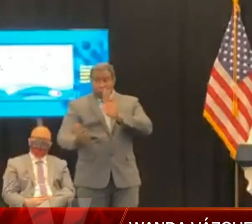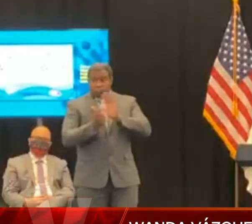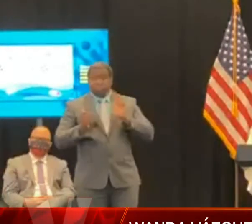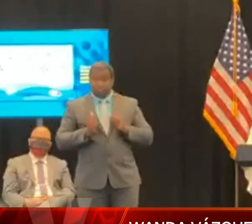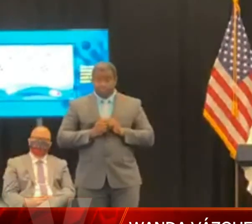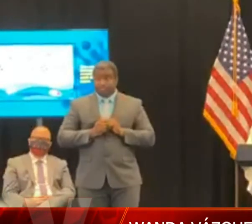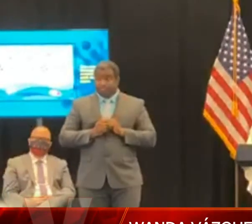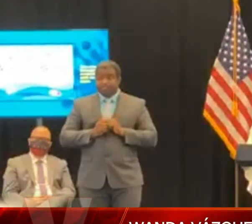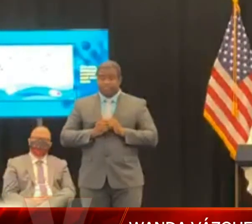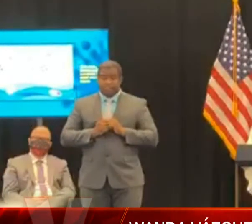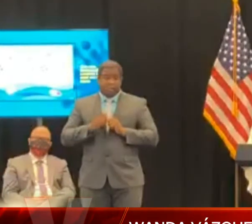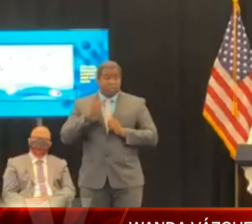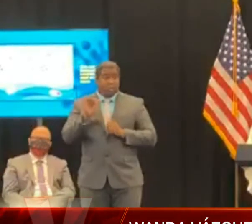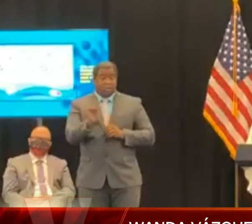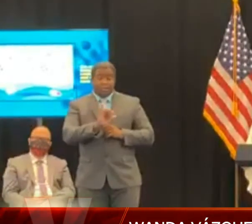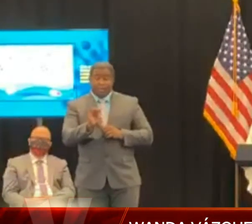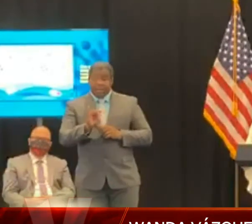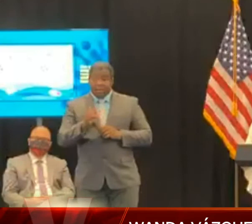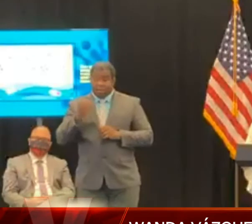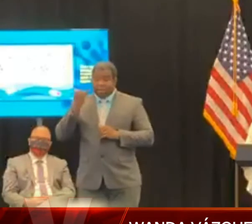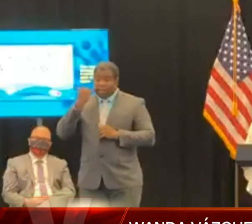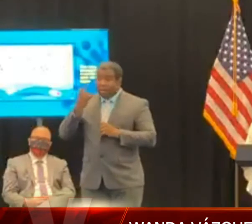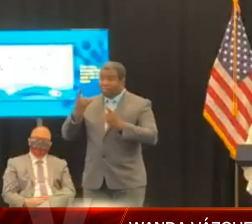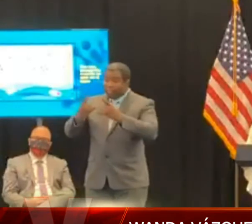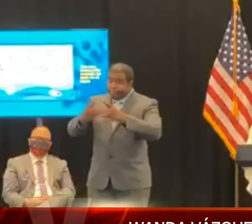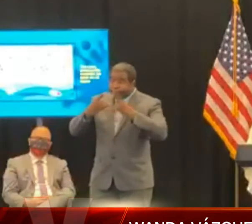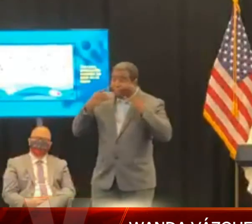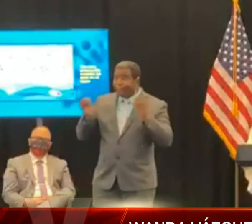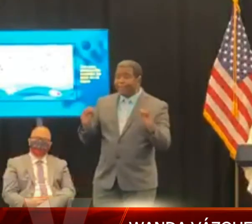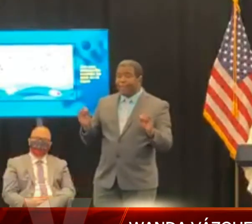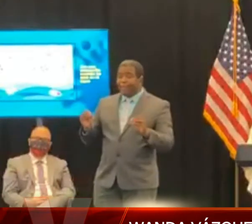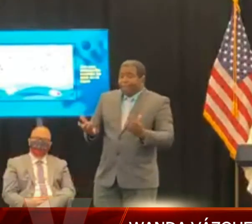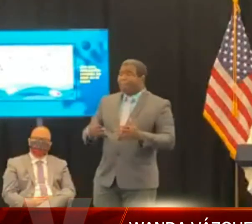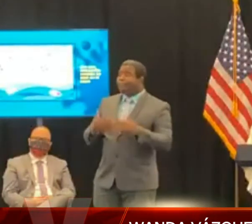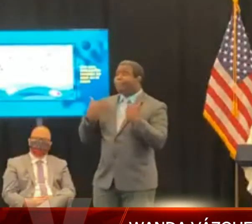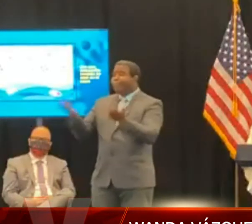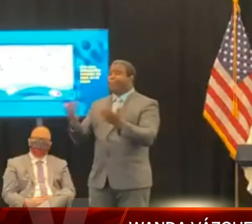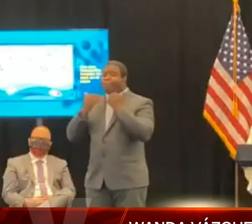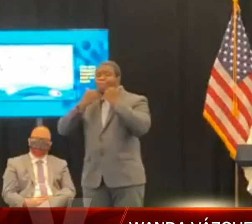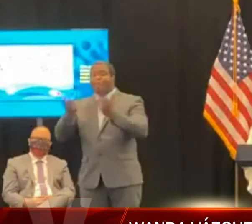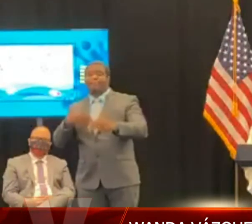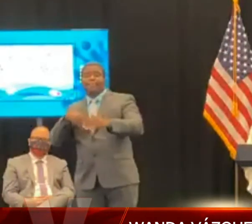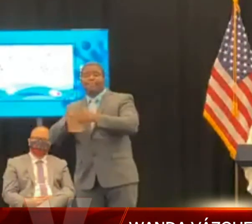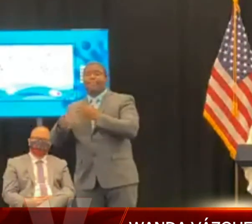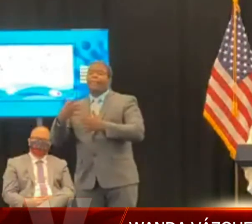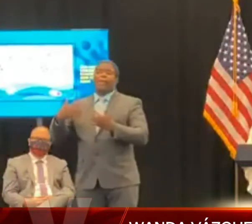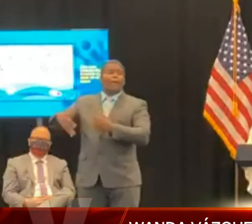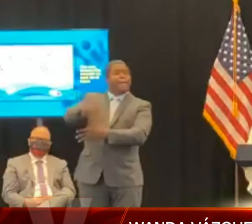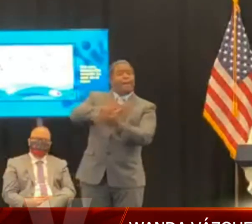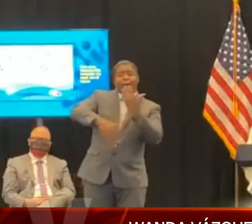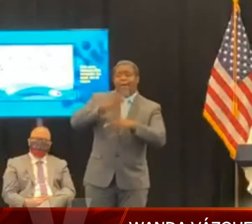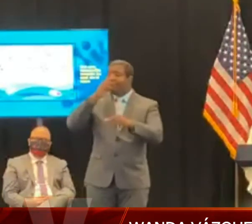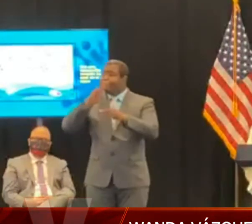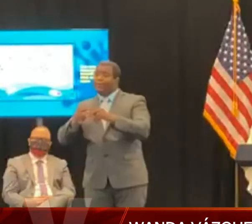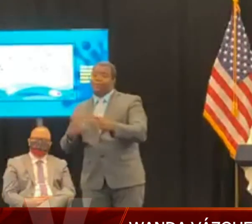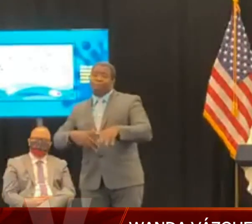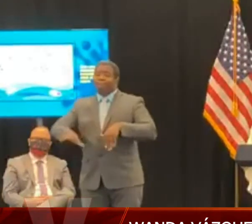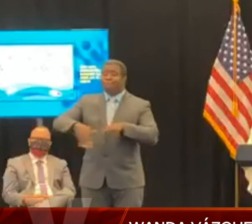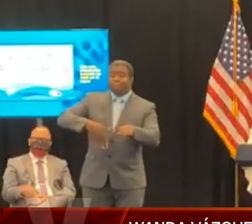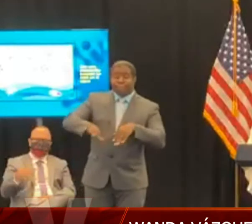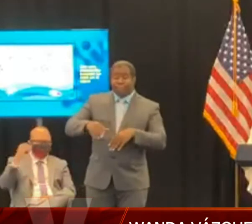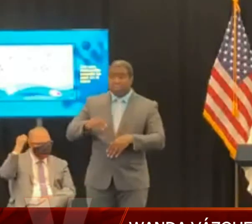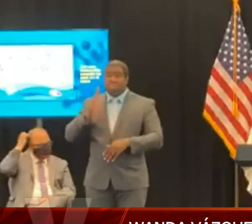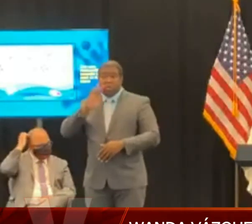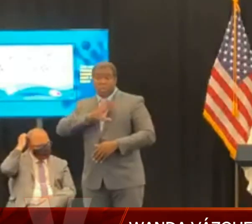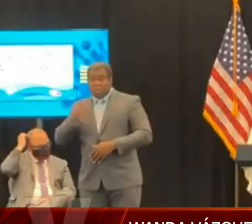usar las mascarillas. Los jefes de agencia deberán asegurarse que todo su personal regrese a